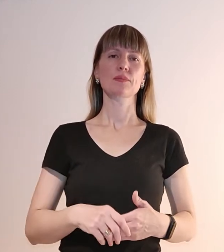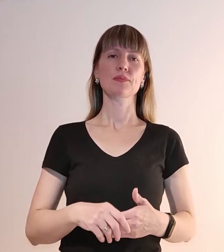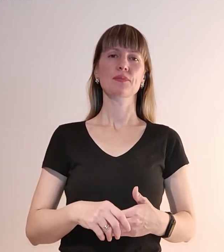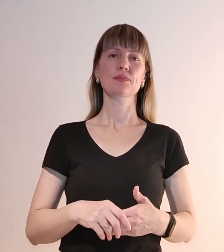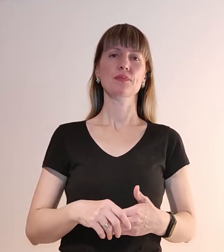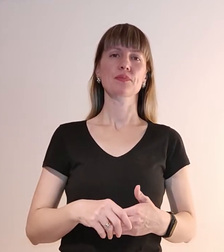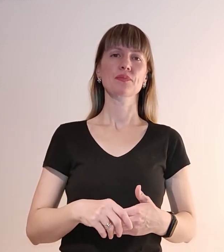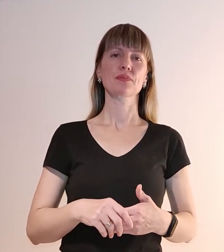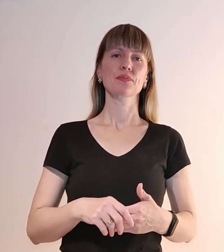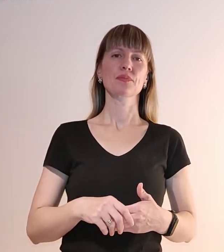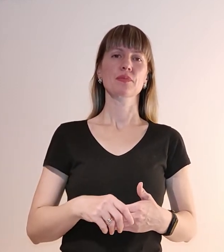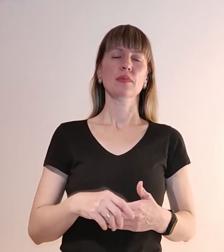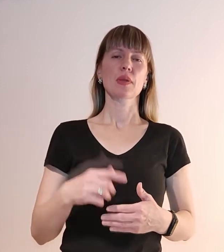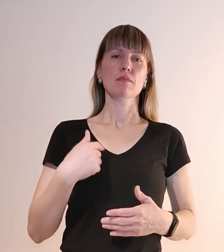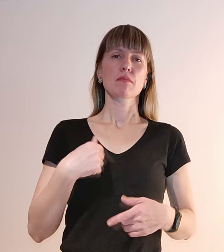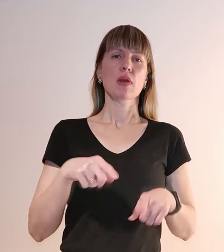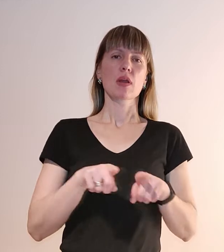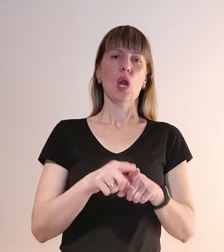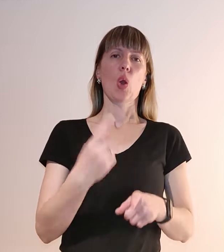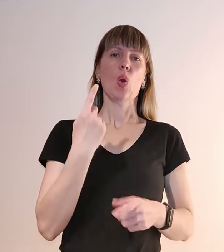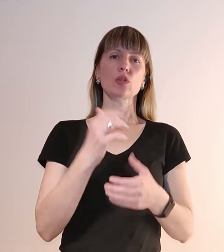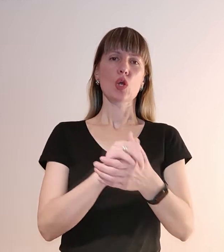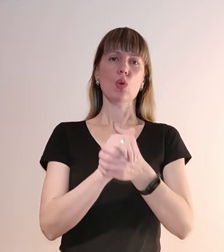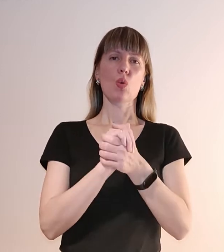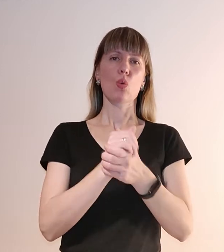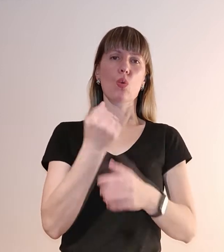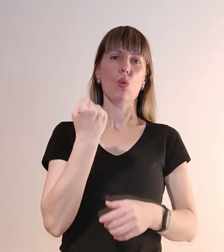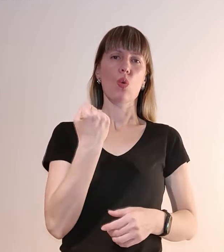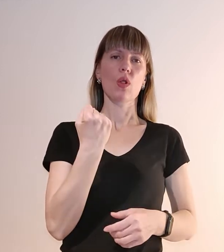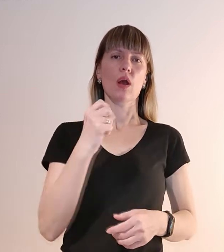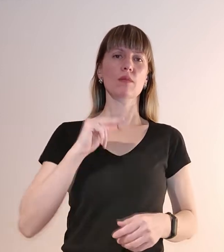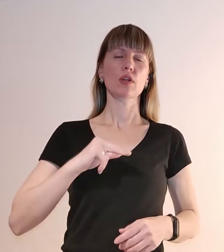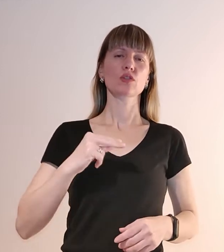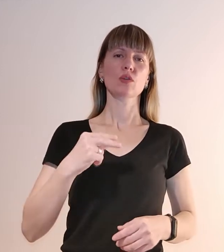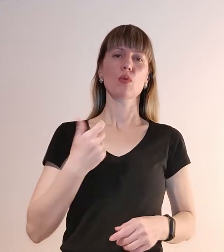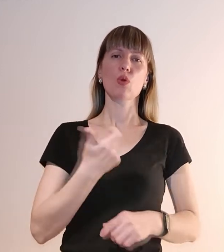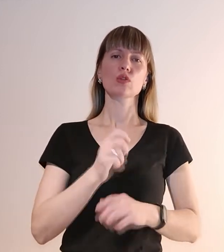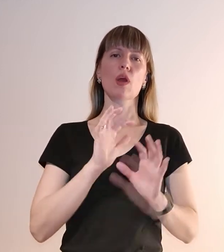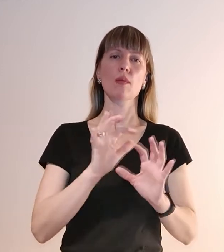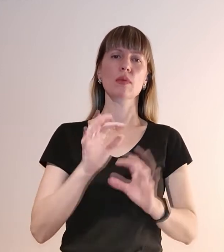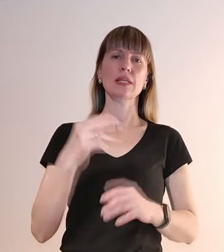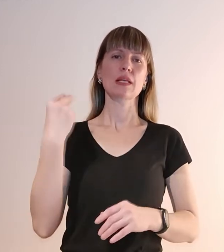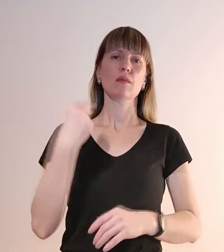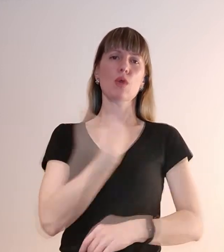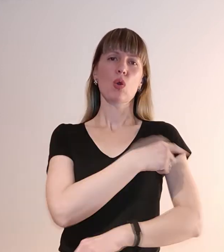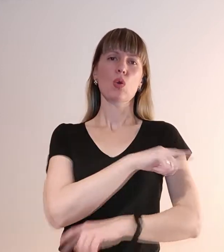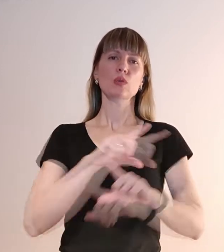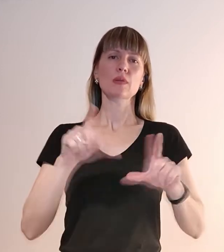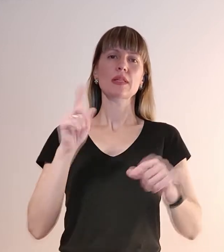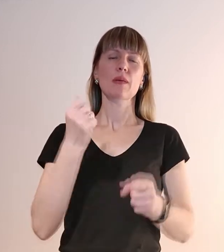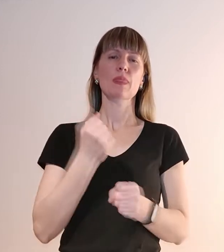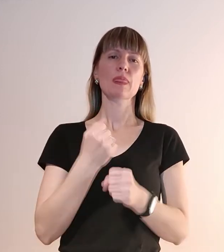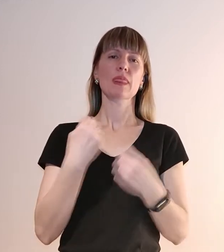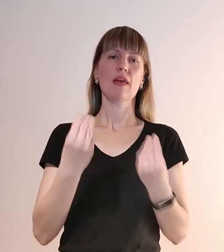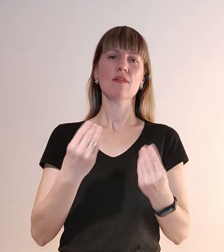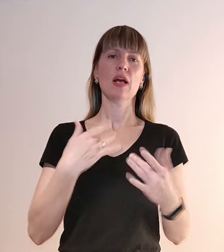Ми сьогодні працюємо. Ми дуже опікуємося запорізьким госпіталем. І вчора додали там концерт для наших жінок.